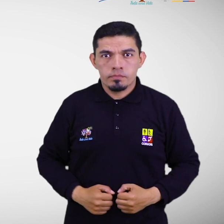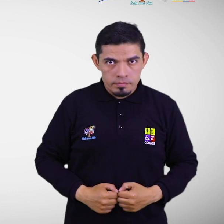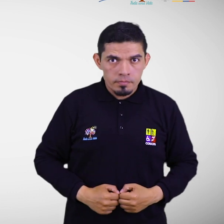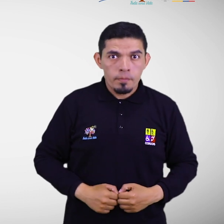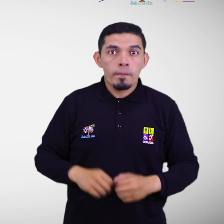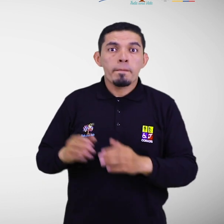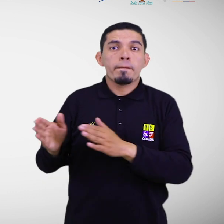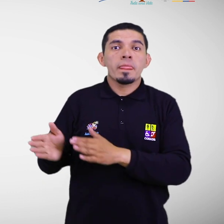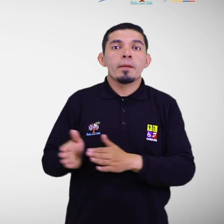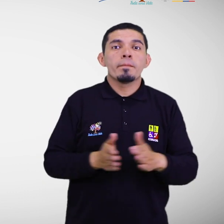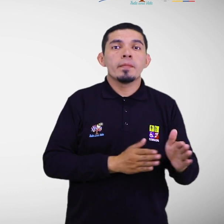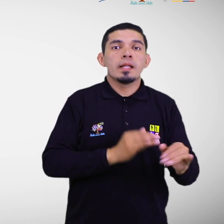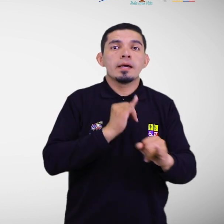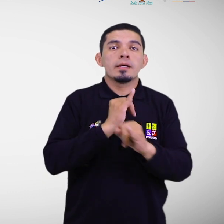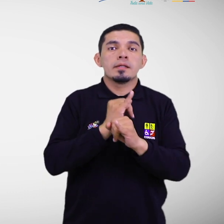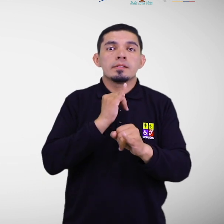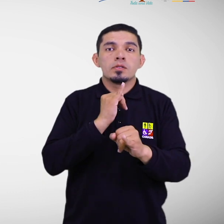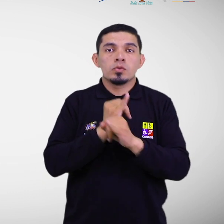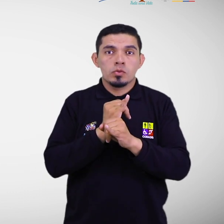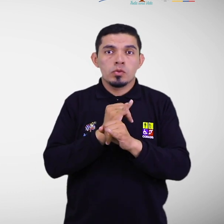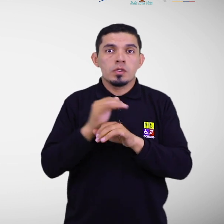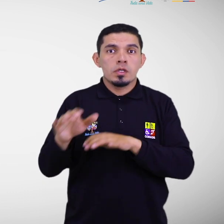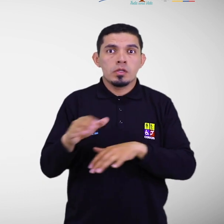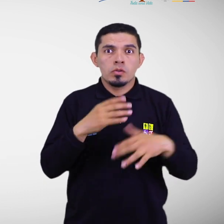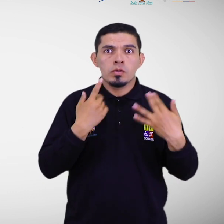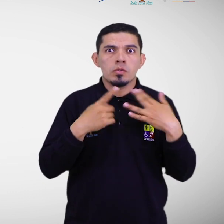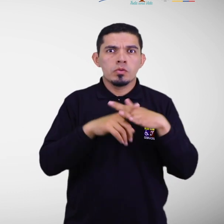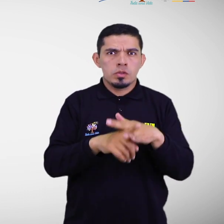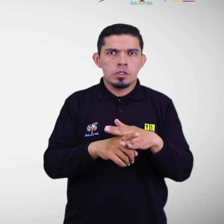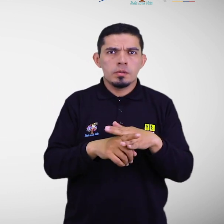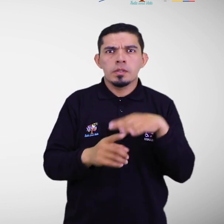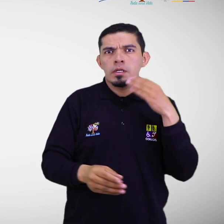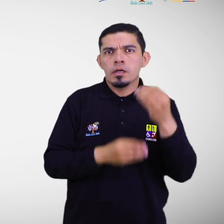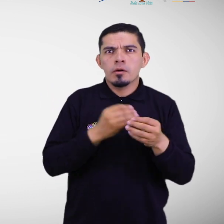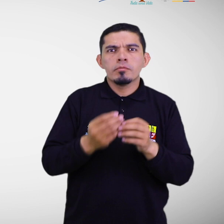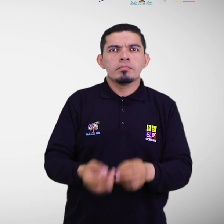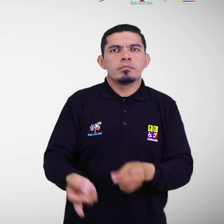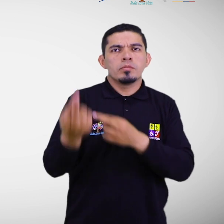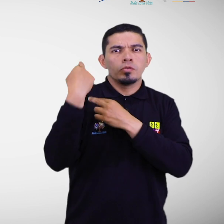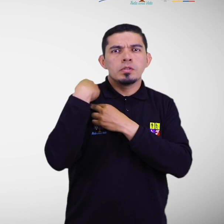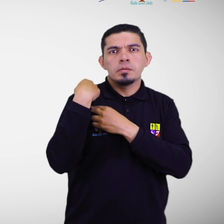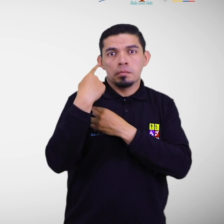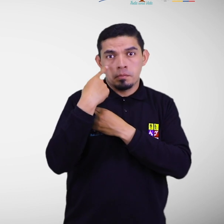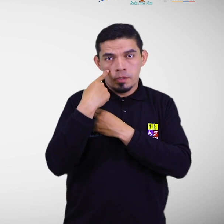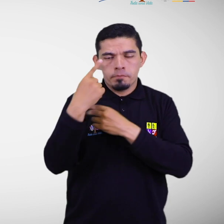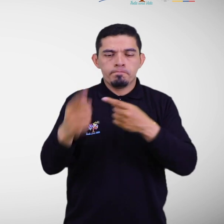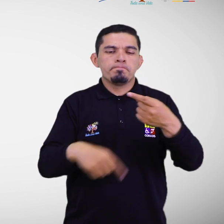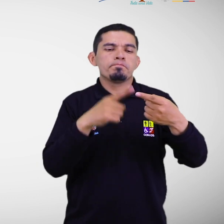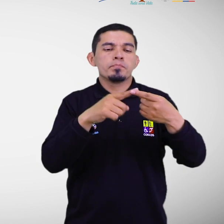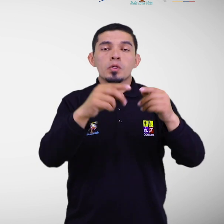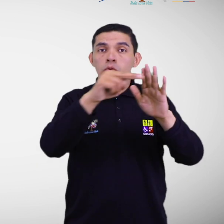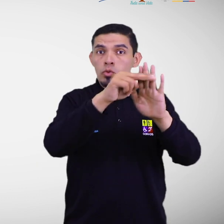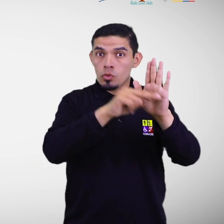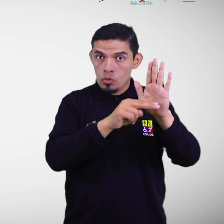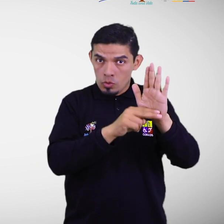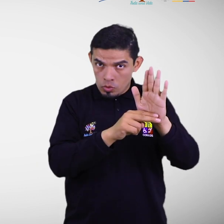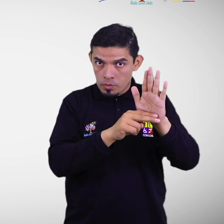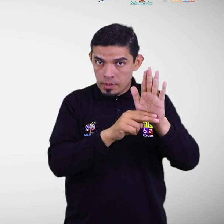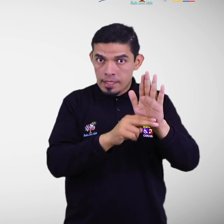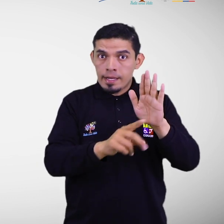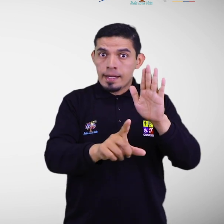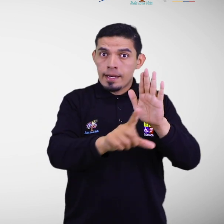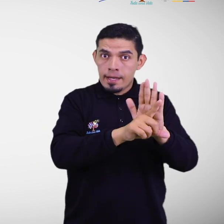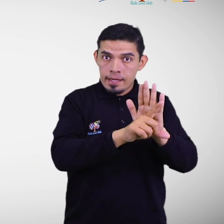institucional de la gestión inclusiva del riesgo, se debe tomar en cuenta. Normativa y políticas nacionales e